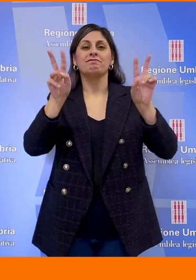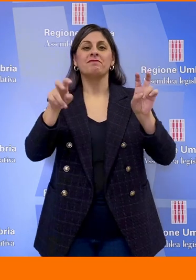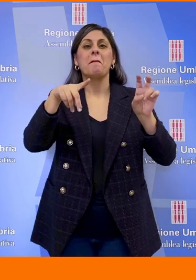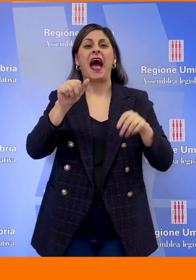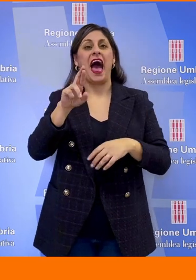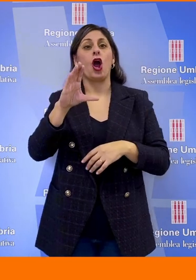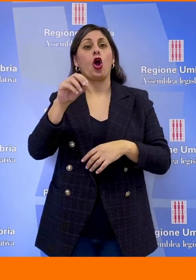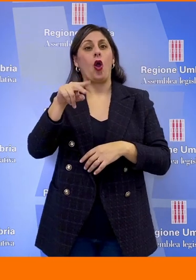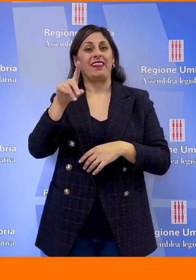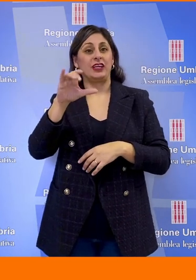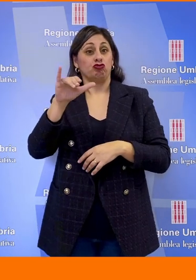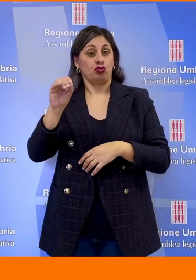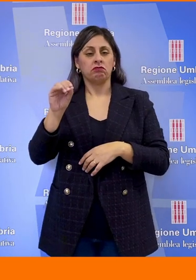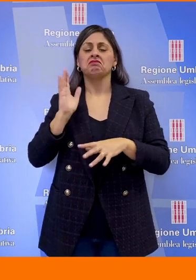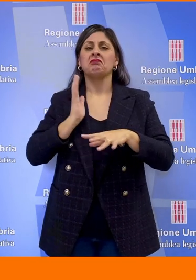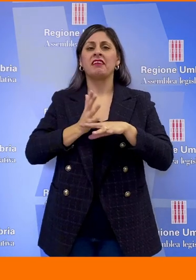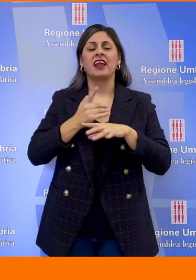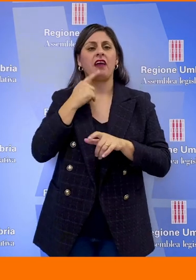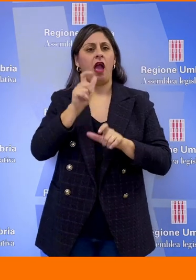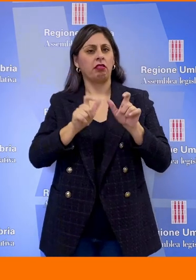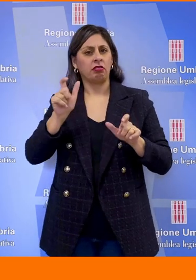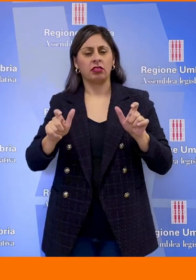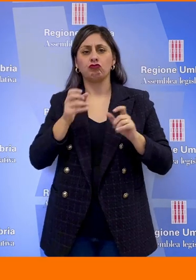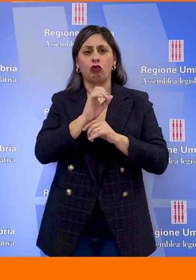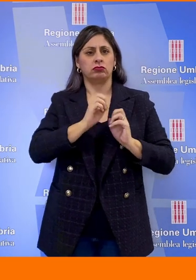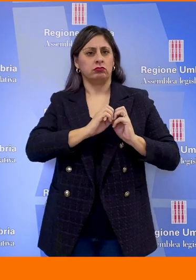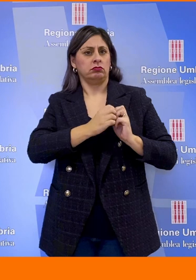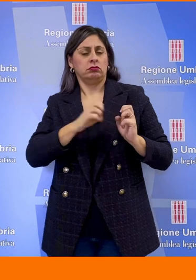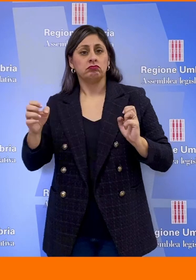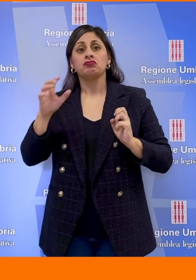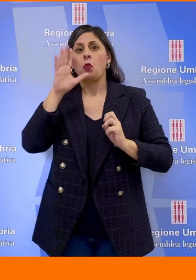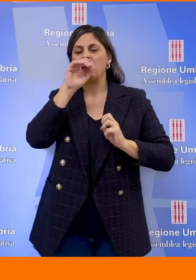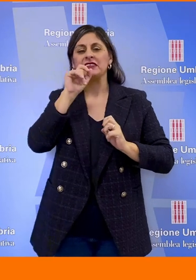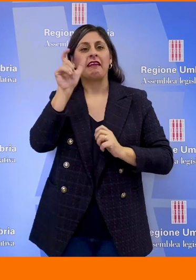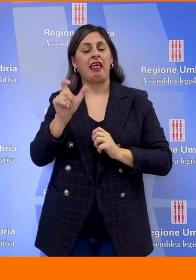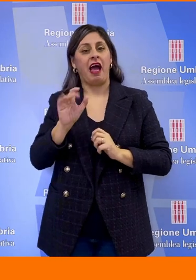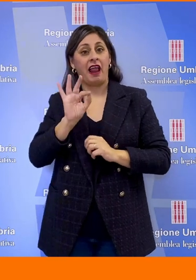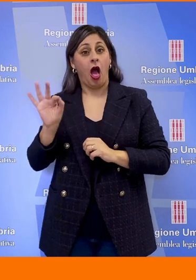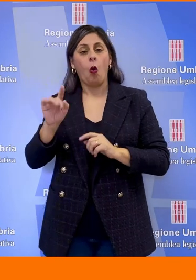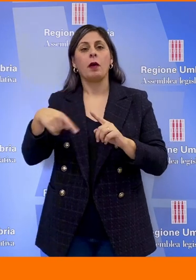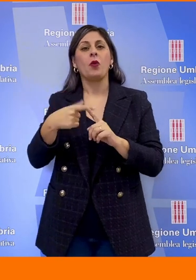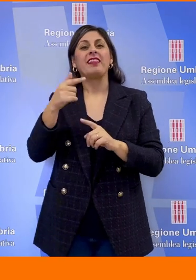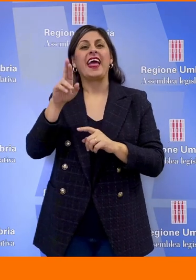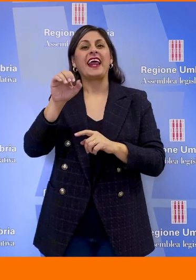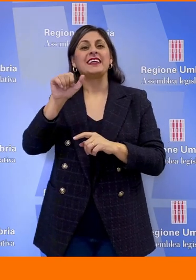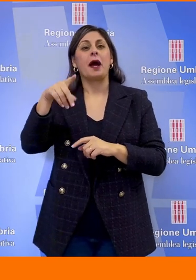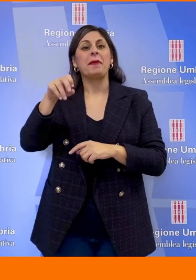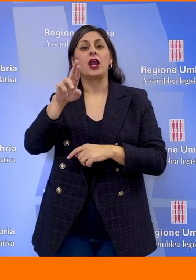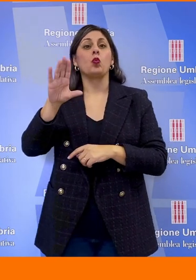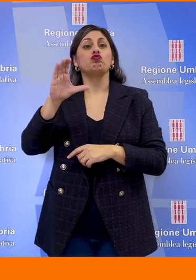da parte di diversi docenti di alcune università italiane e di Teresa Perrucci della Direzione Servizi Media della G-Com cioè l'Autorità